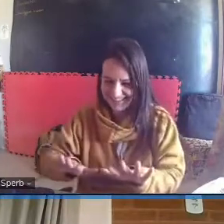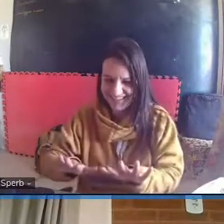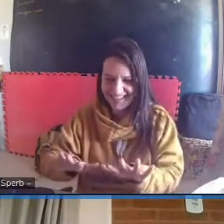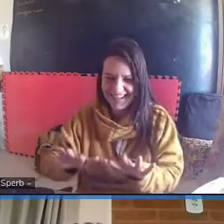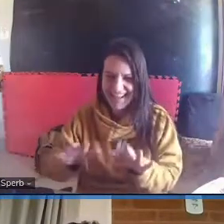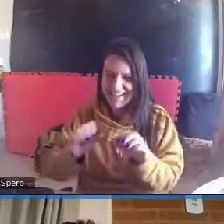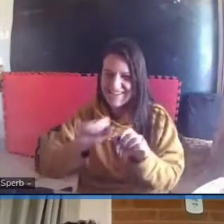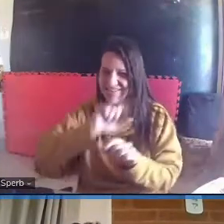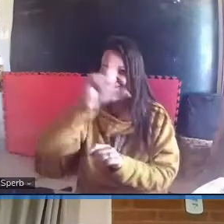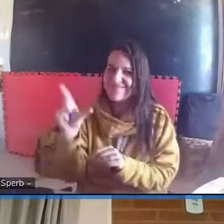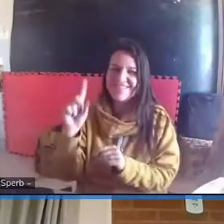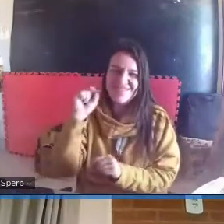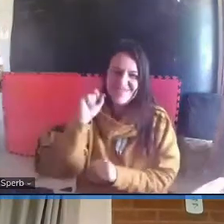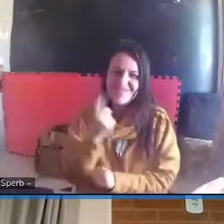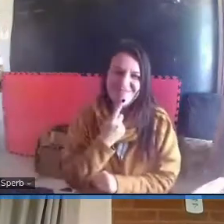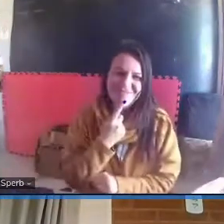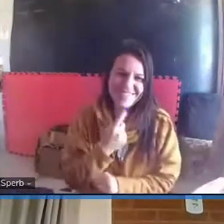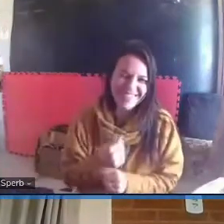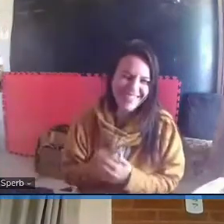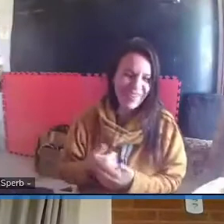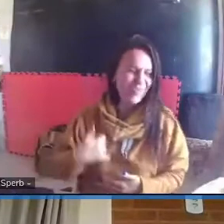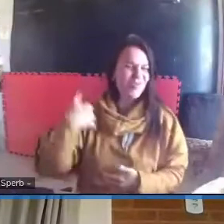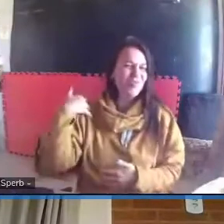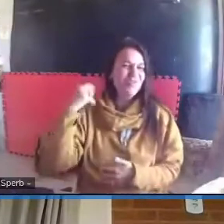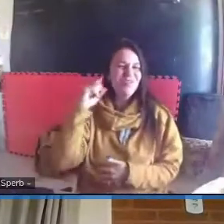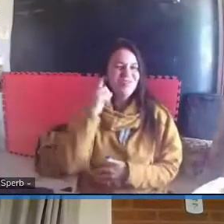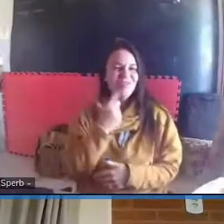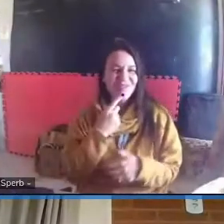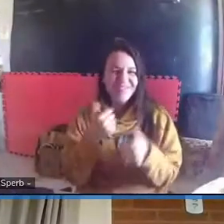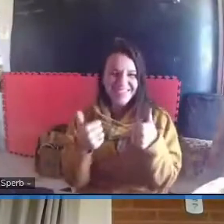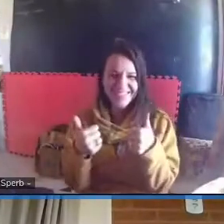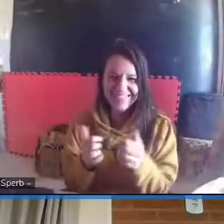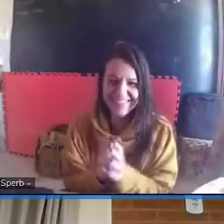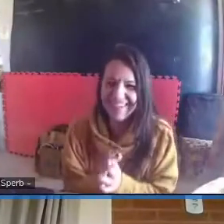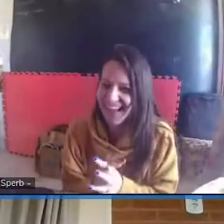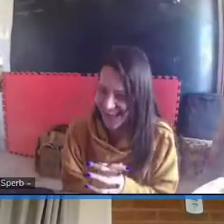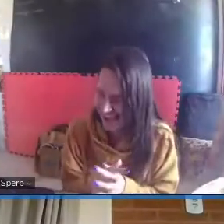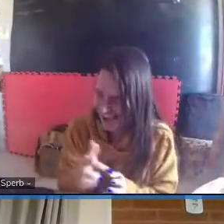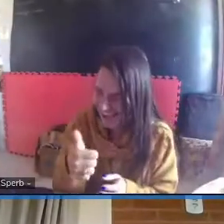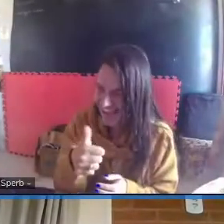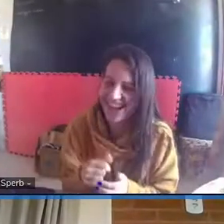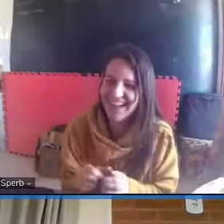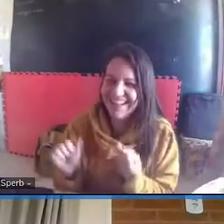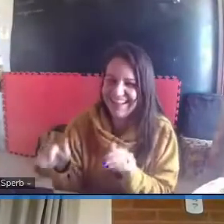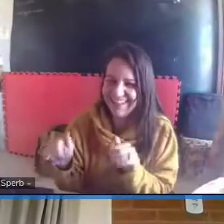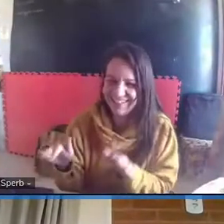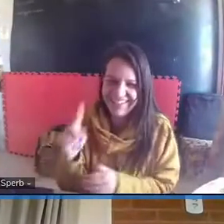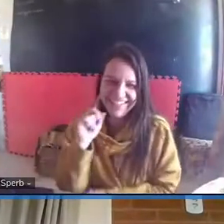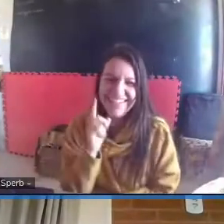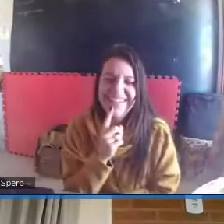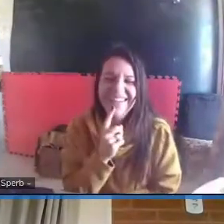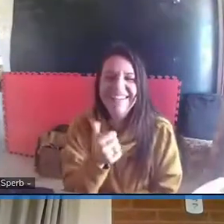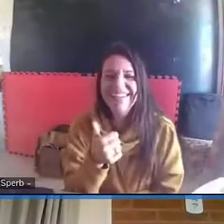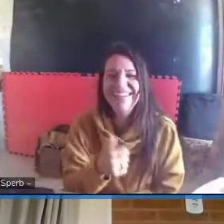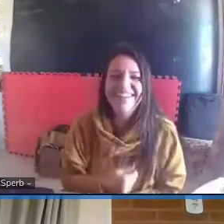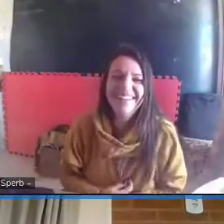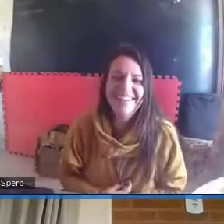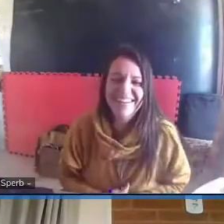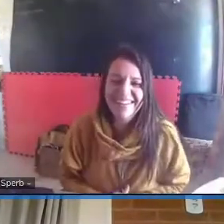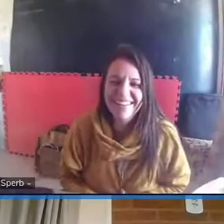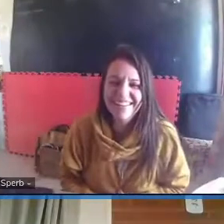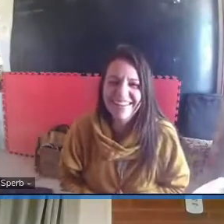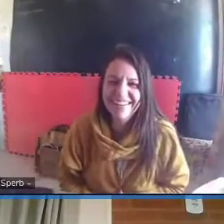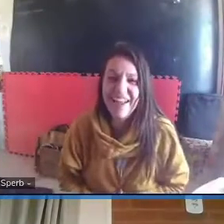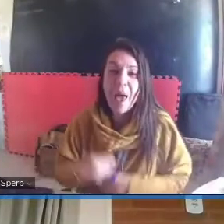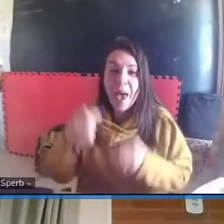A Tatiane queria muito a sua participação, ela sempre quis muito, viu, Carolina, e quando veio o seu